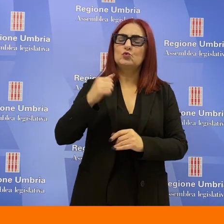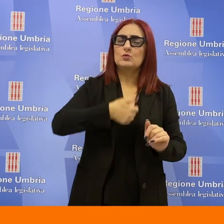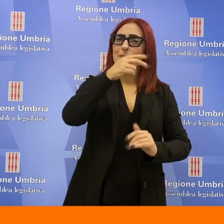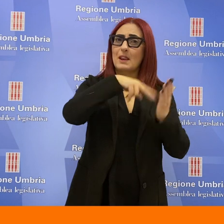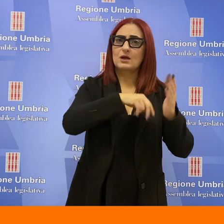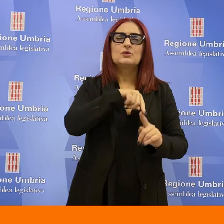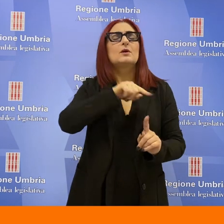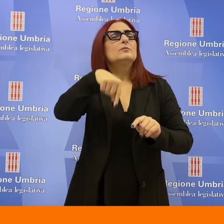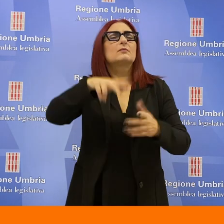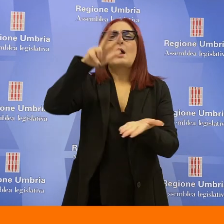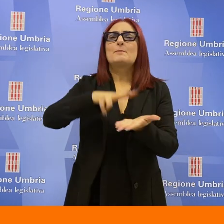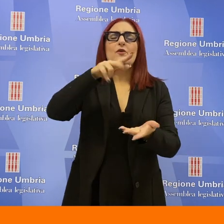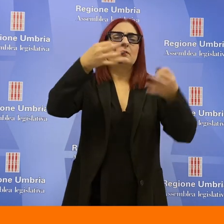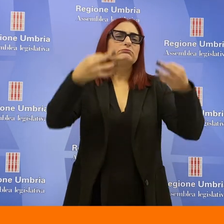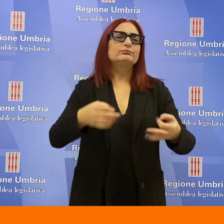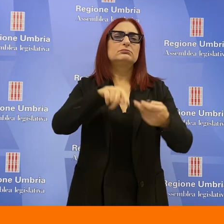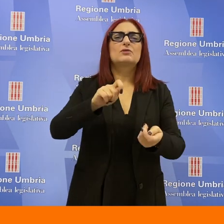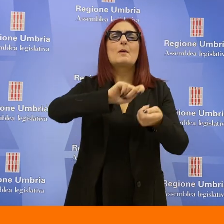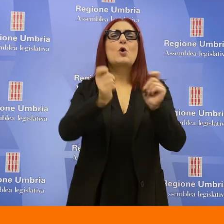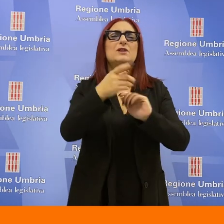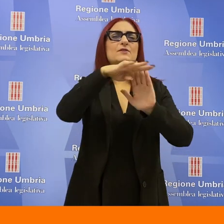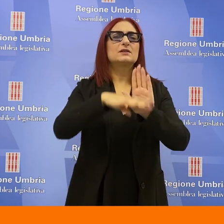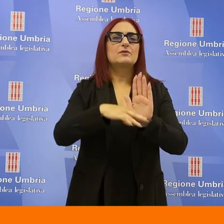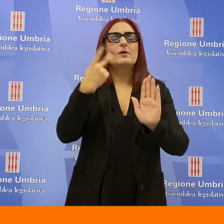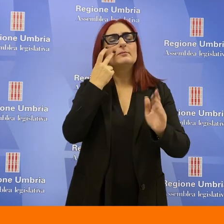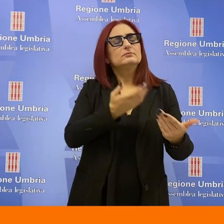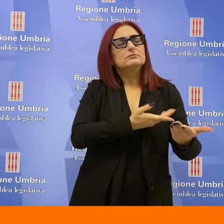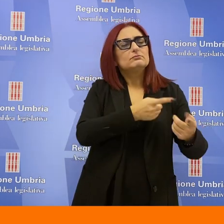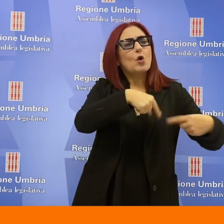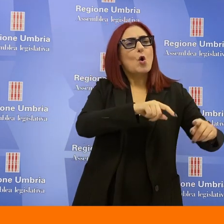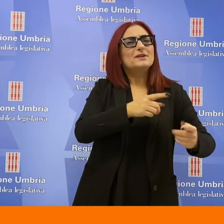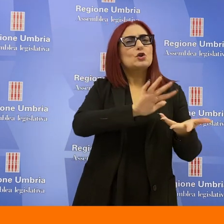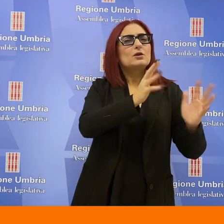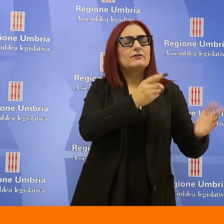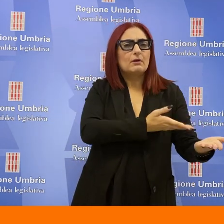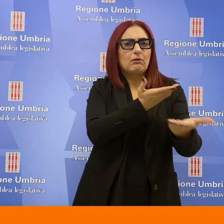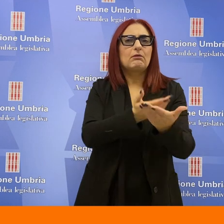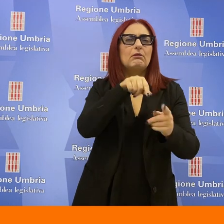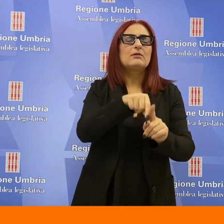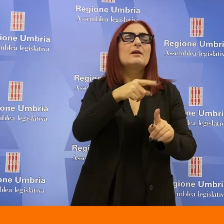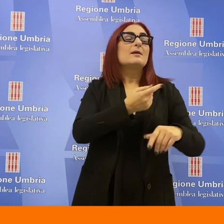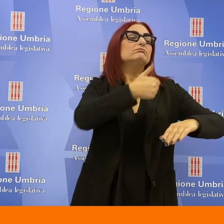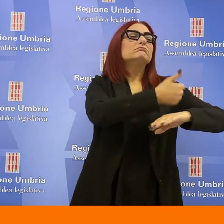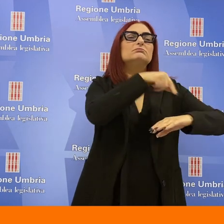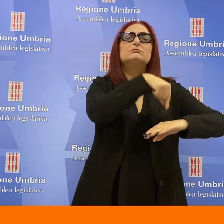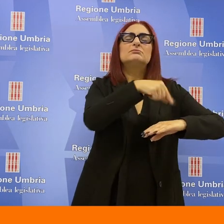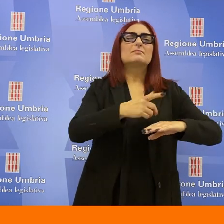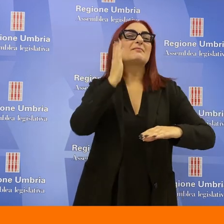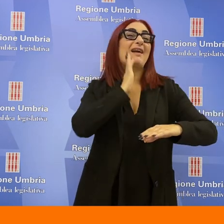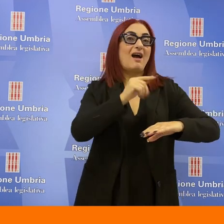approvato definitivamente le modifiche allo statuto predisposte dalla Commissione Riforme presieduta da Daniele Carissimi e di cui fanno